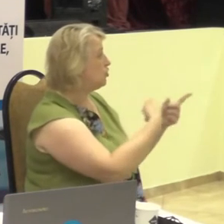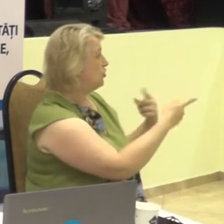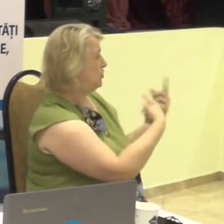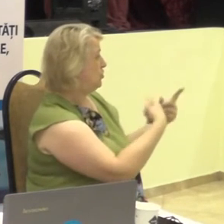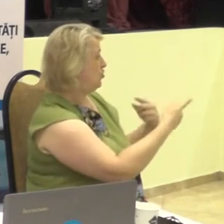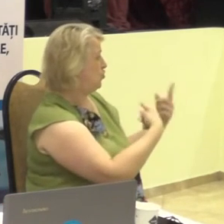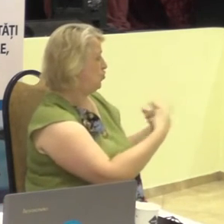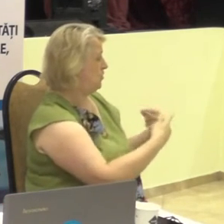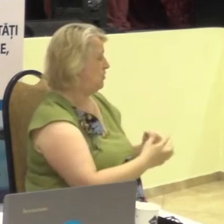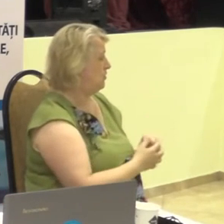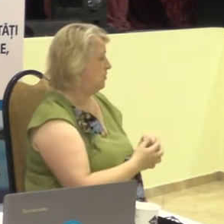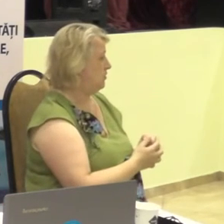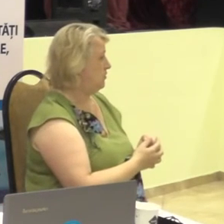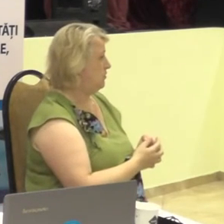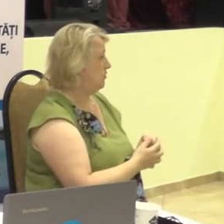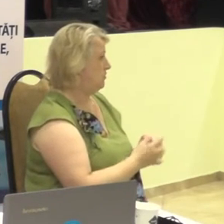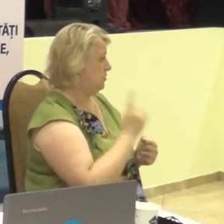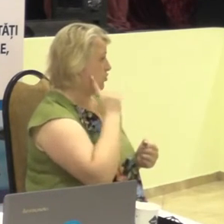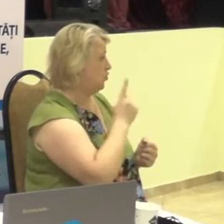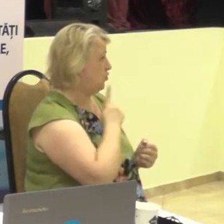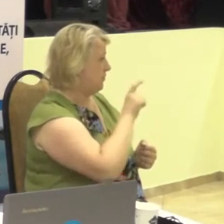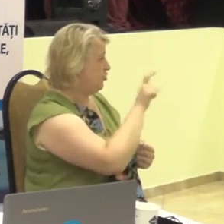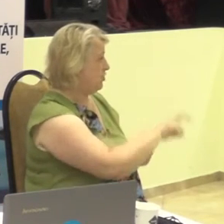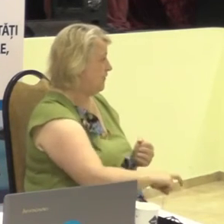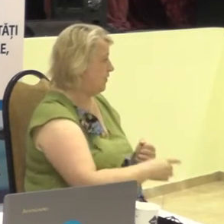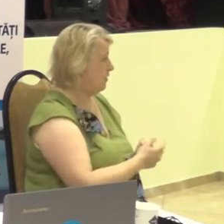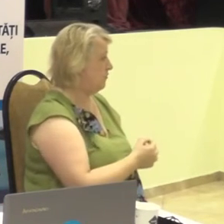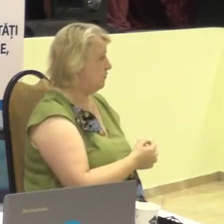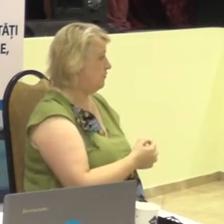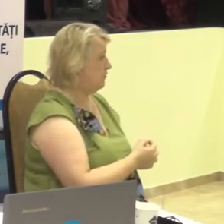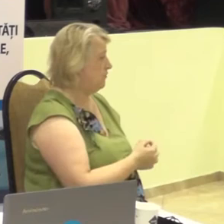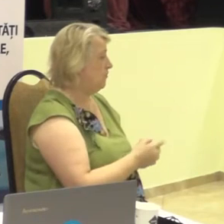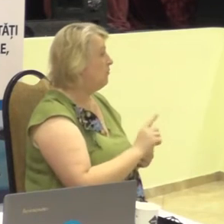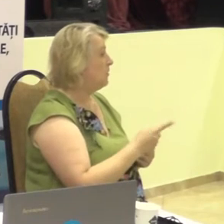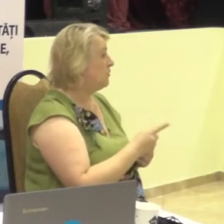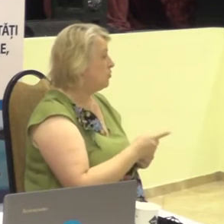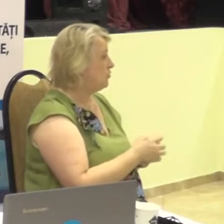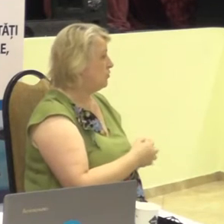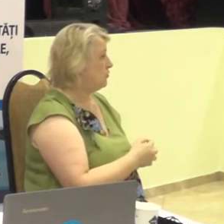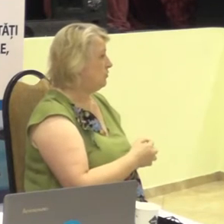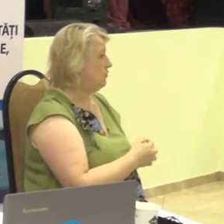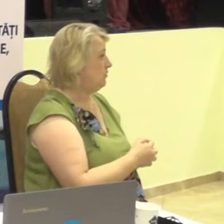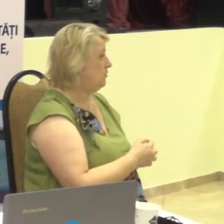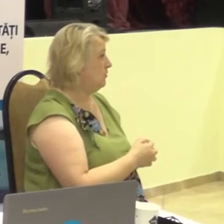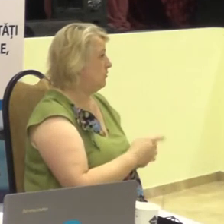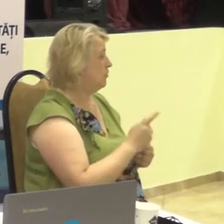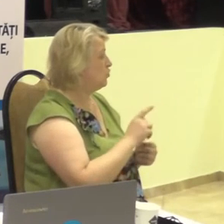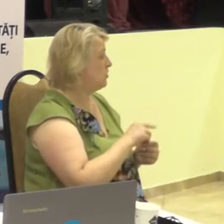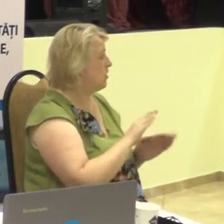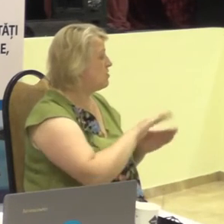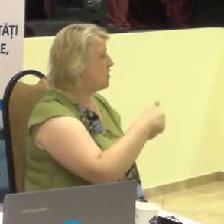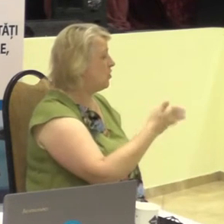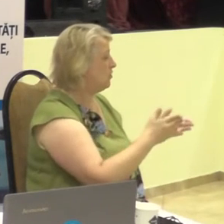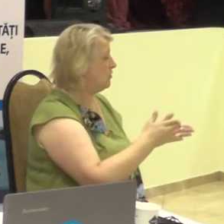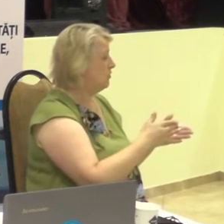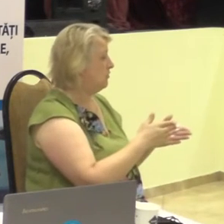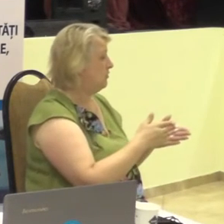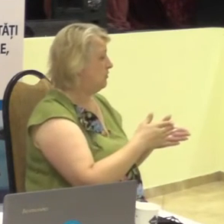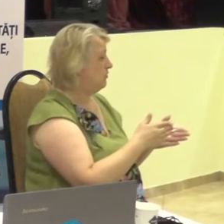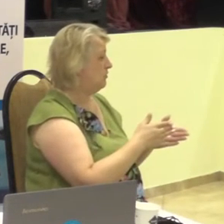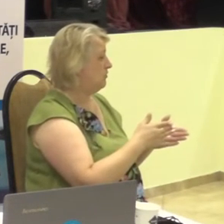acesta, cu persoana cu deficiențe de auz. Deoarece nu se recomandă să stai pe